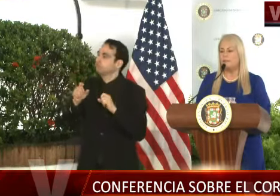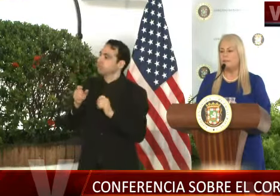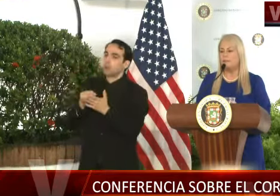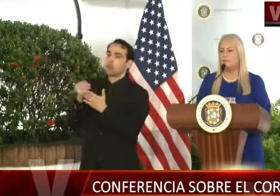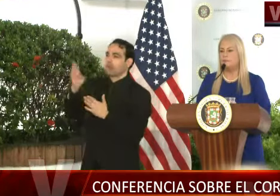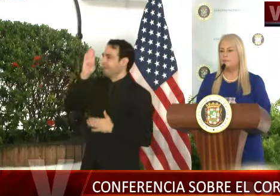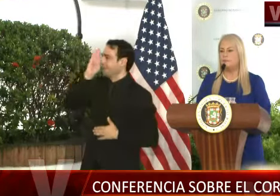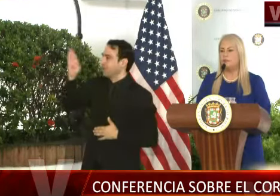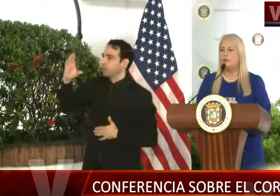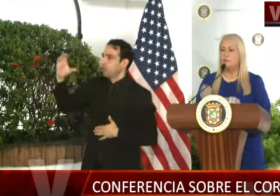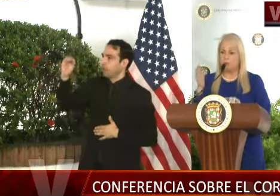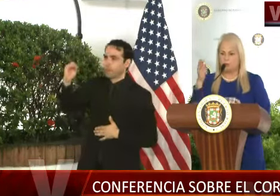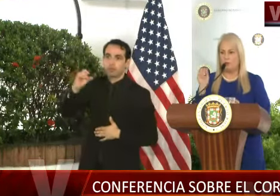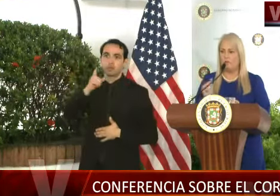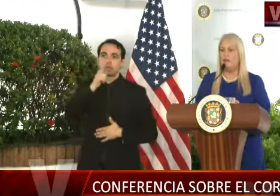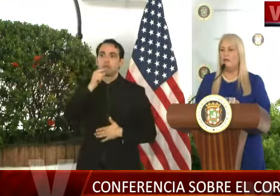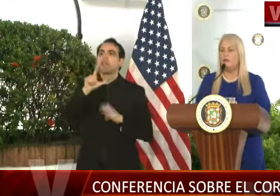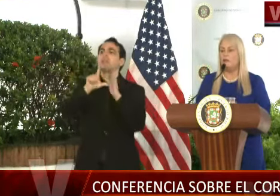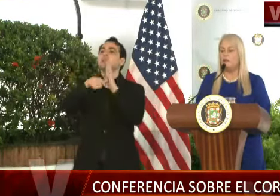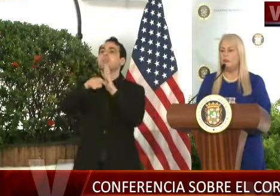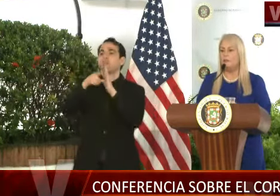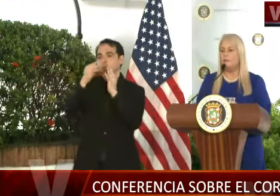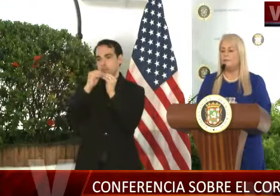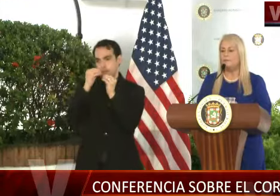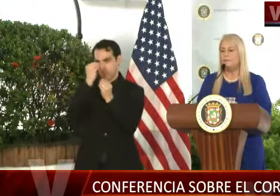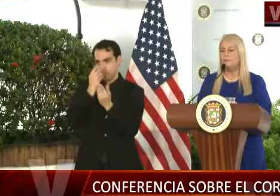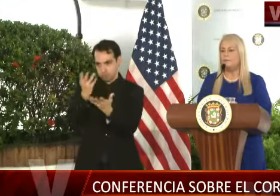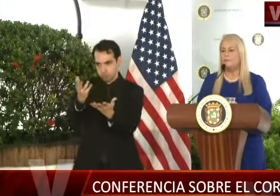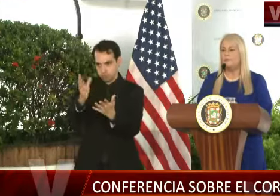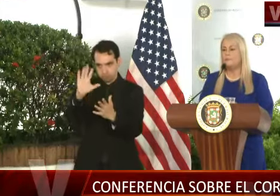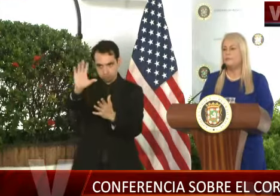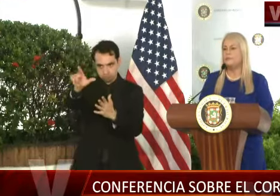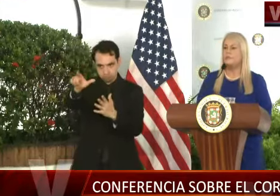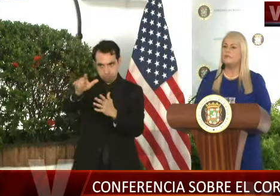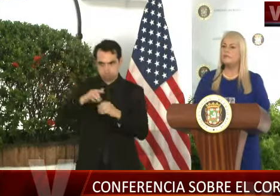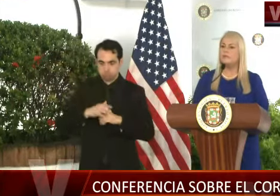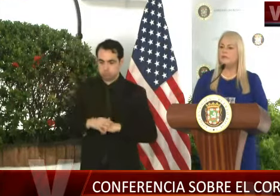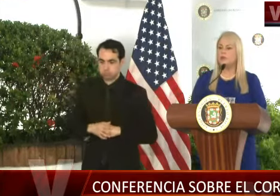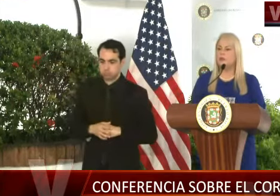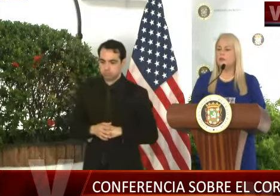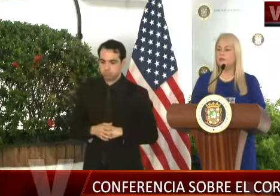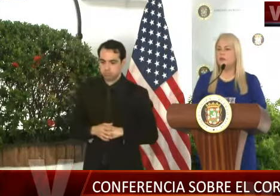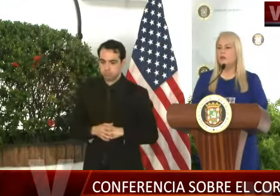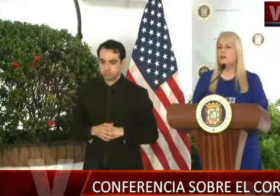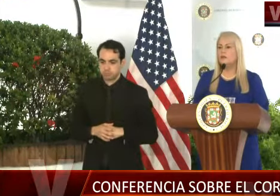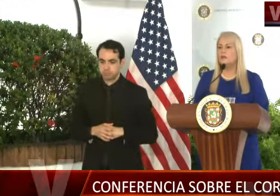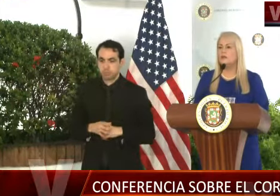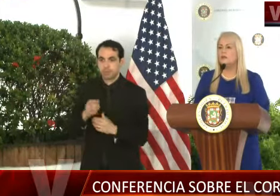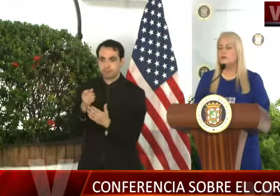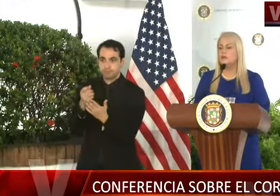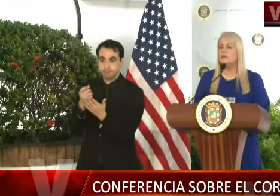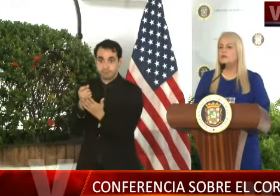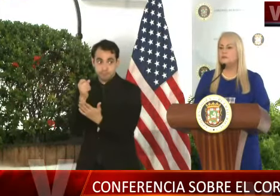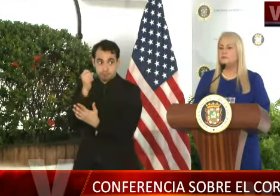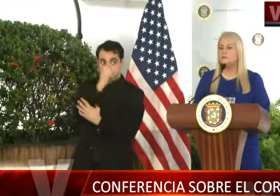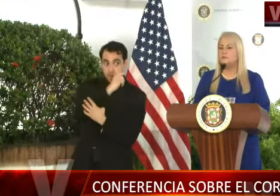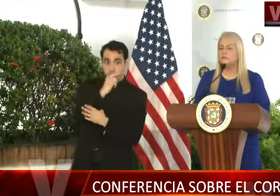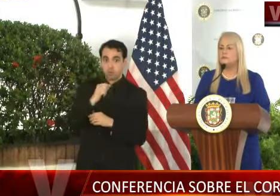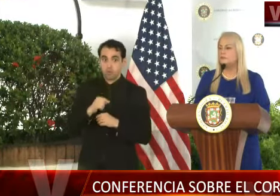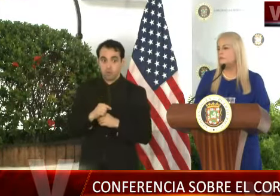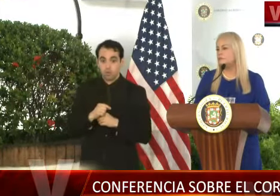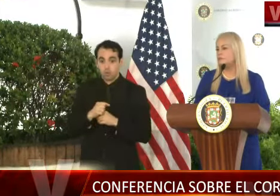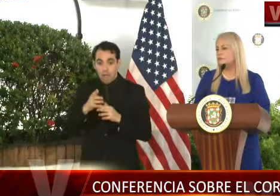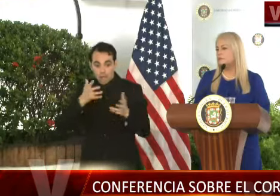empresa. ¿Y esa empresa es? Le puedo dar más adelante el nombre. Y pregunto, ¿se habló con los